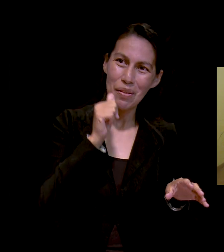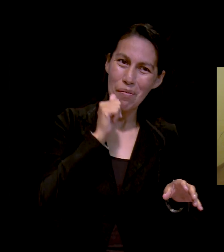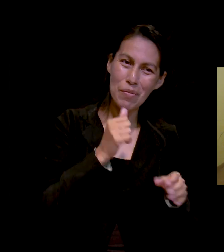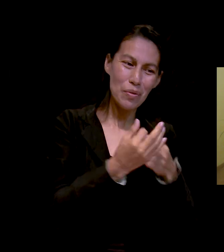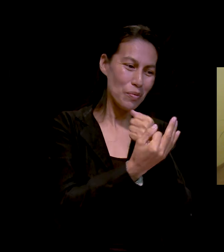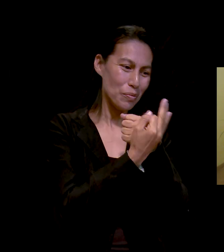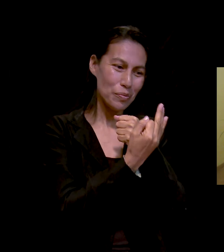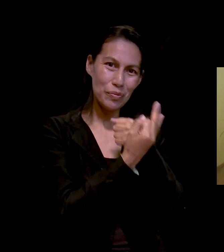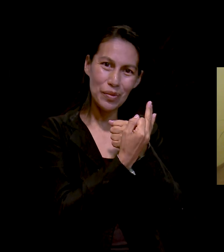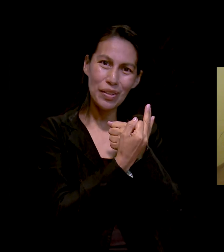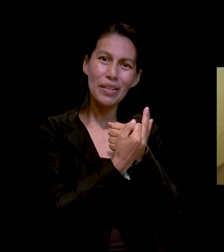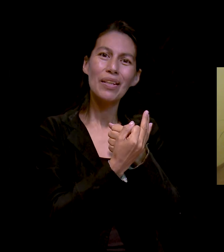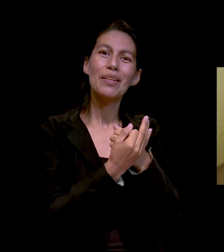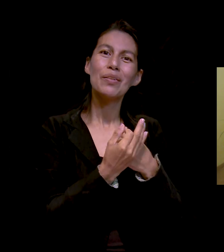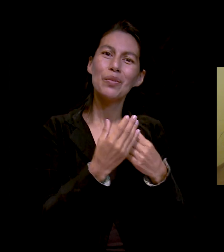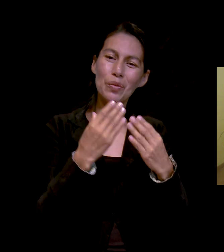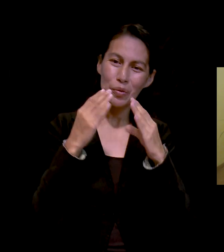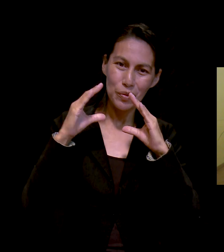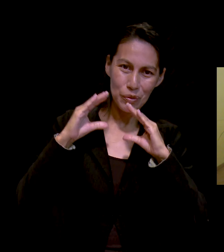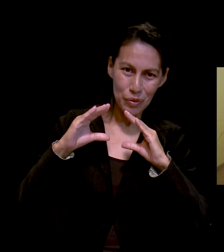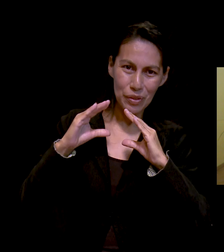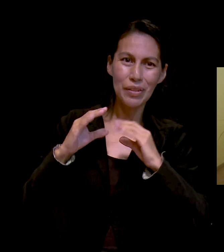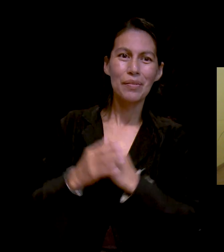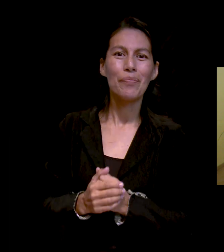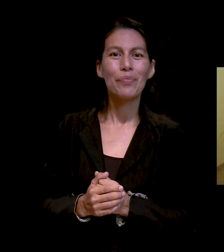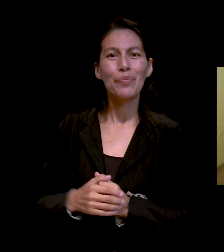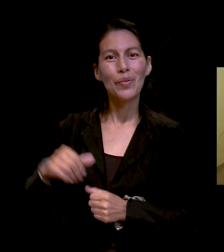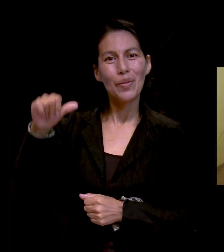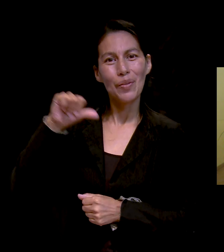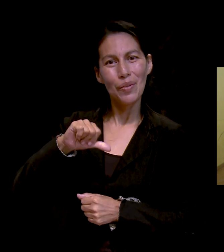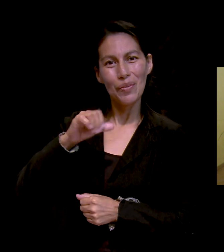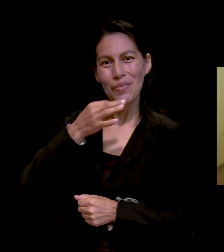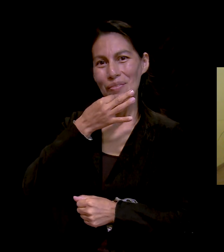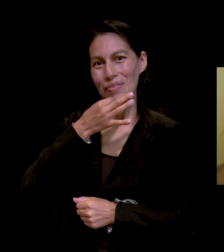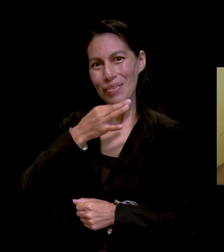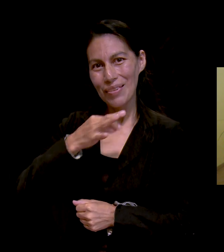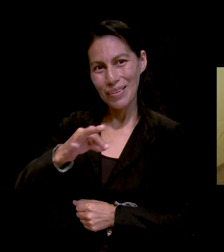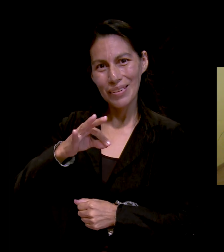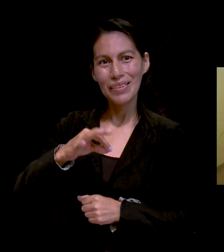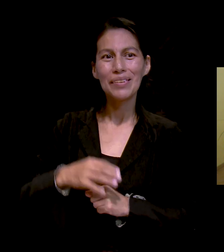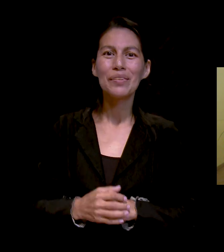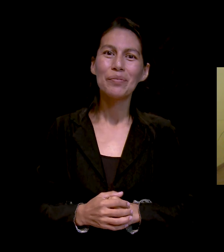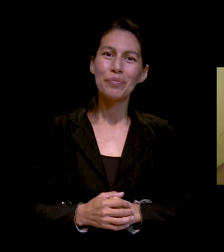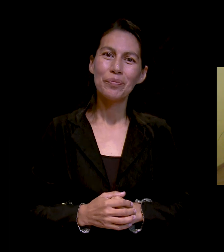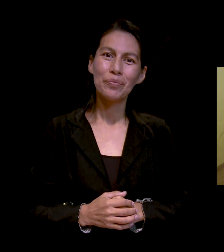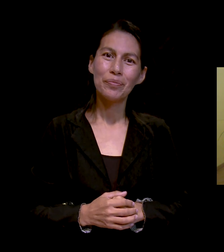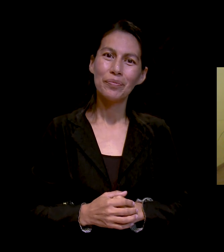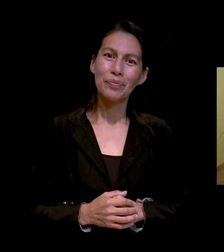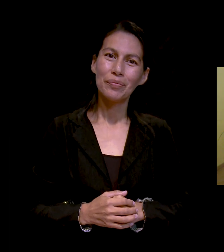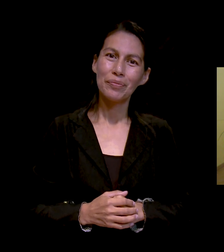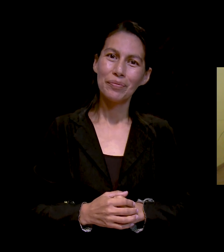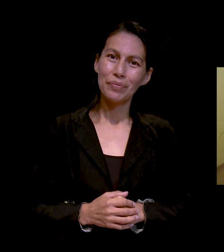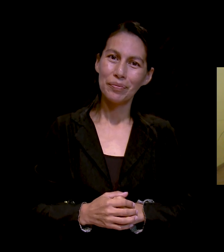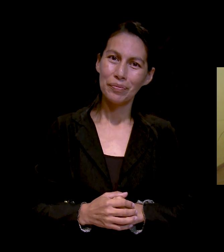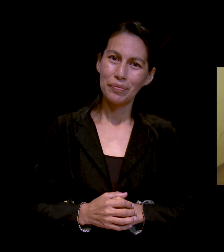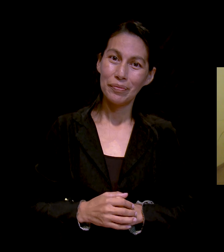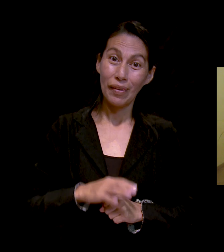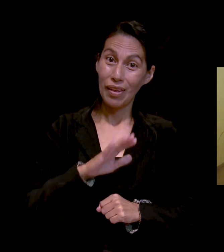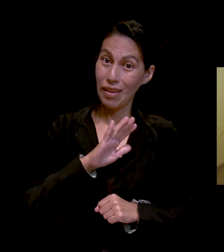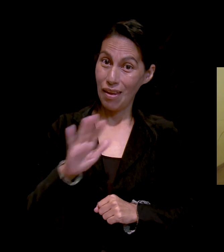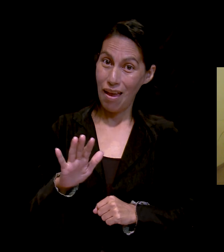digámoslo así, de manteles largos. Porque hemos cumplido tres años